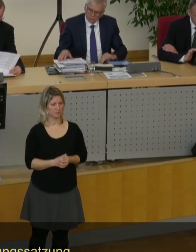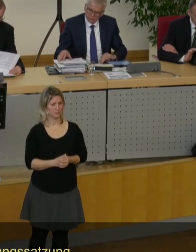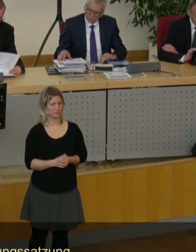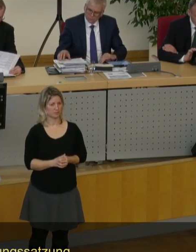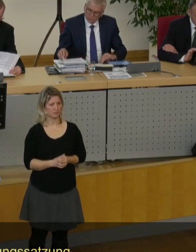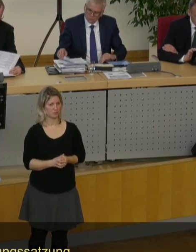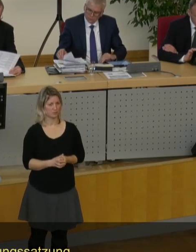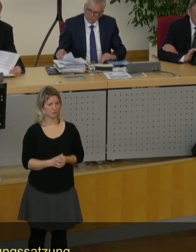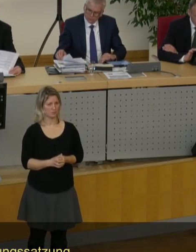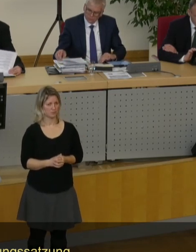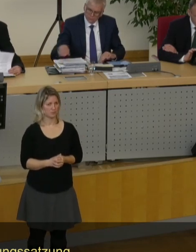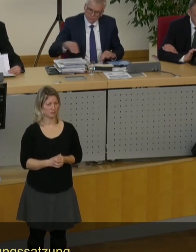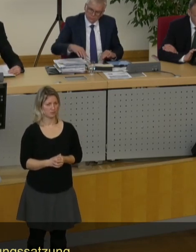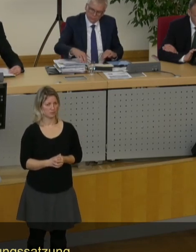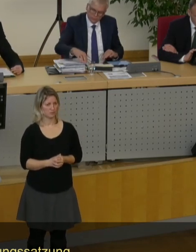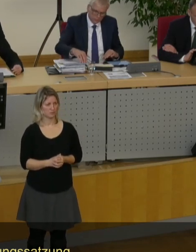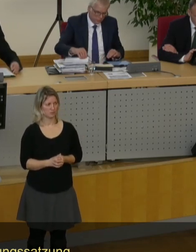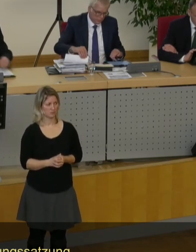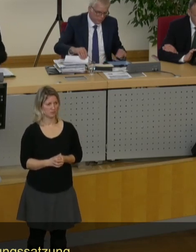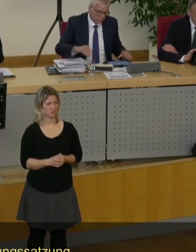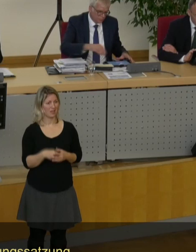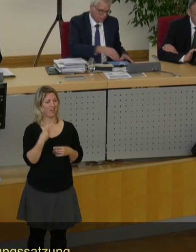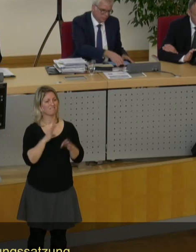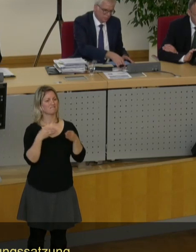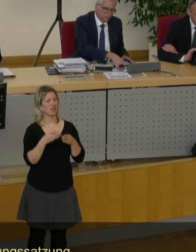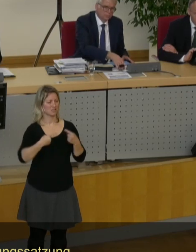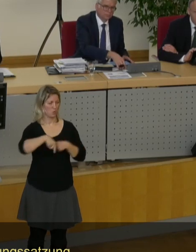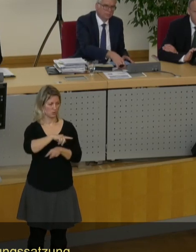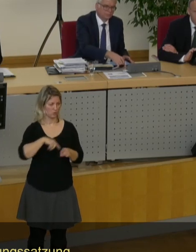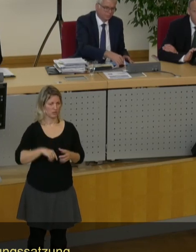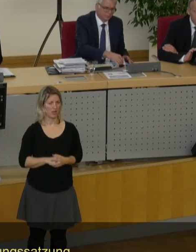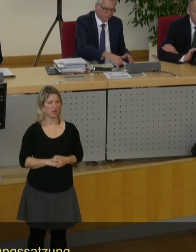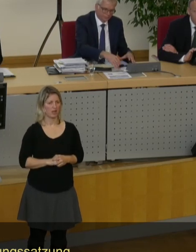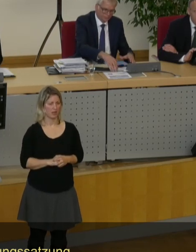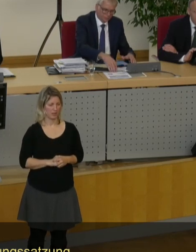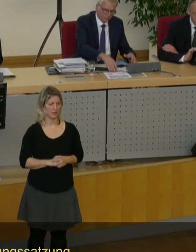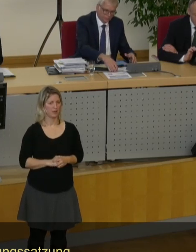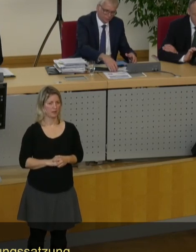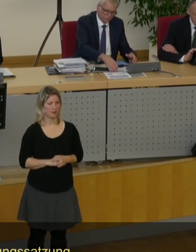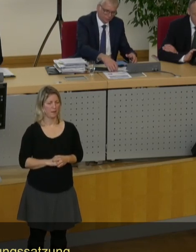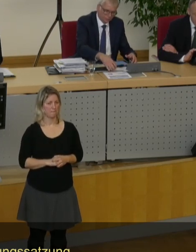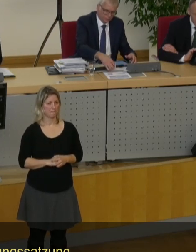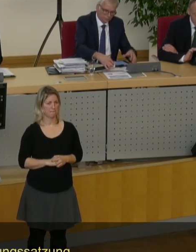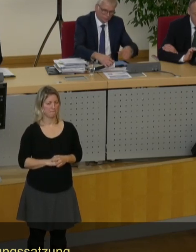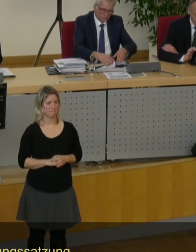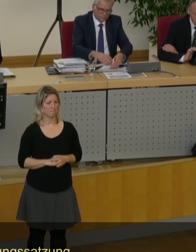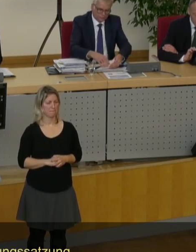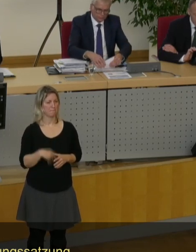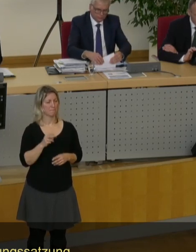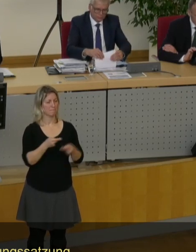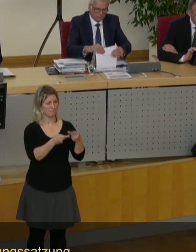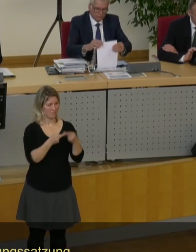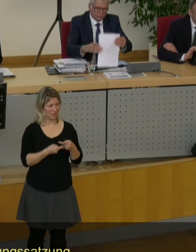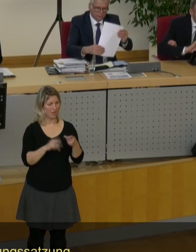habe nicht verstanden, Fraktionsrunde, wird eingebracht der